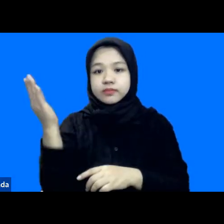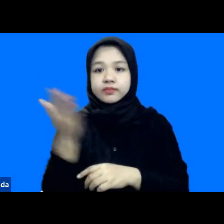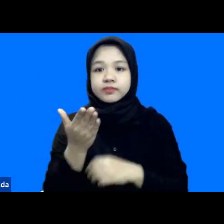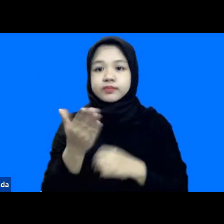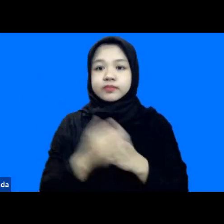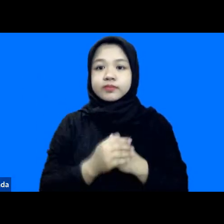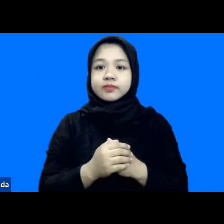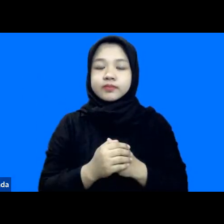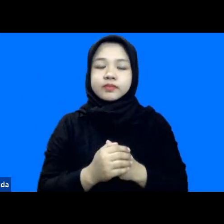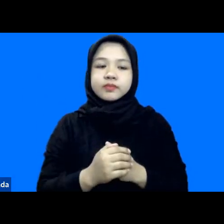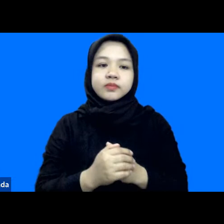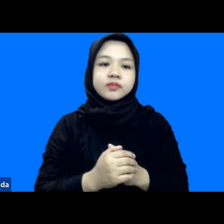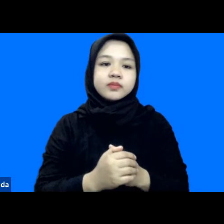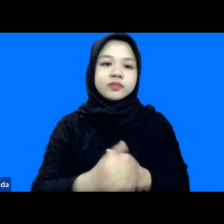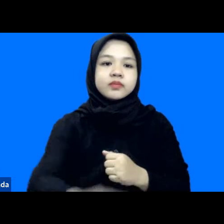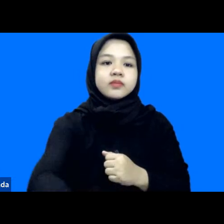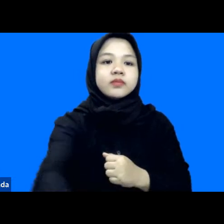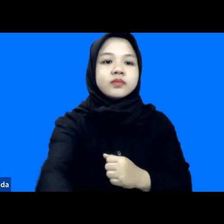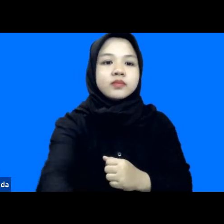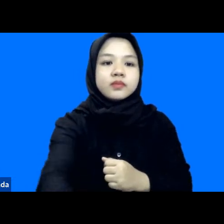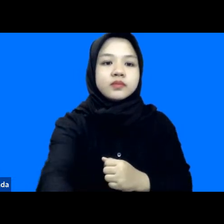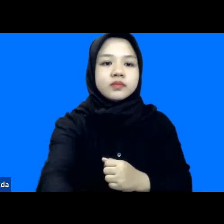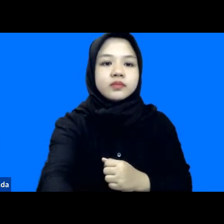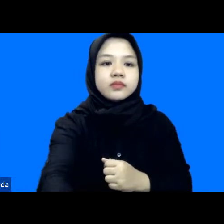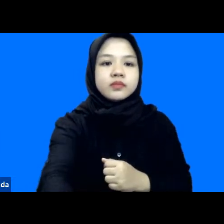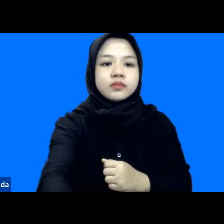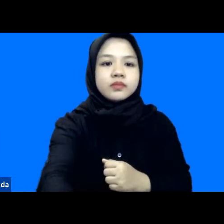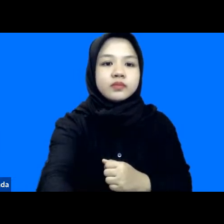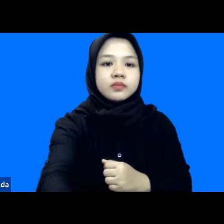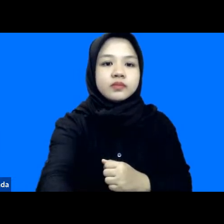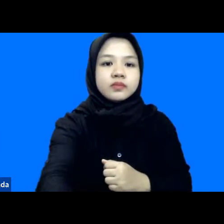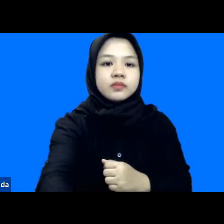yang tertulis ini secara lisan langsung silahkan mas Untung